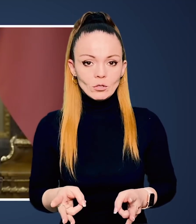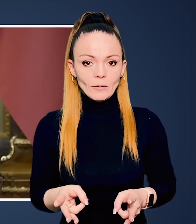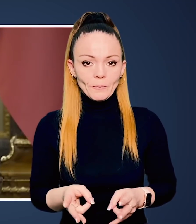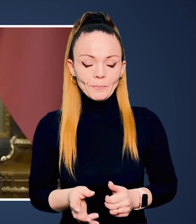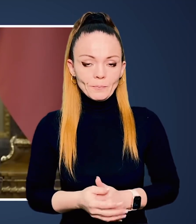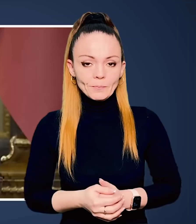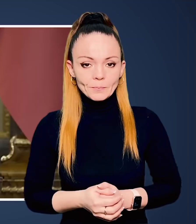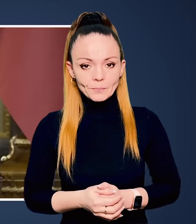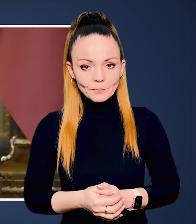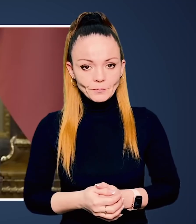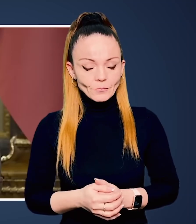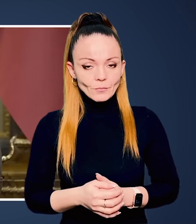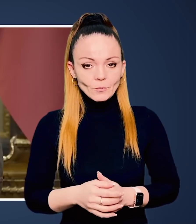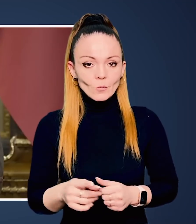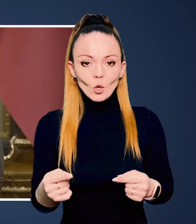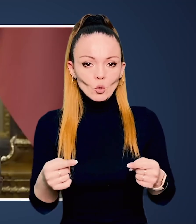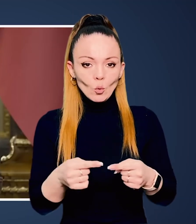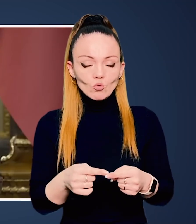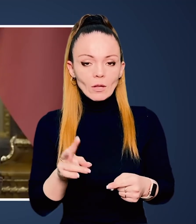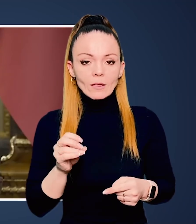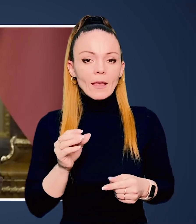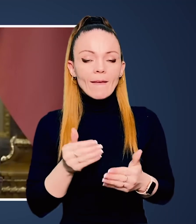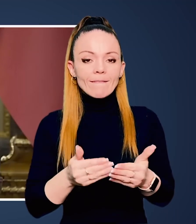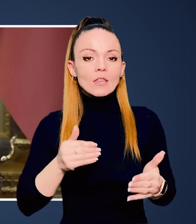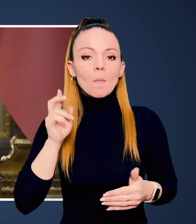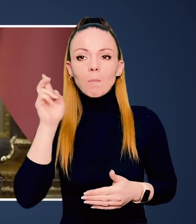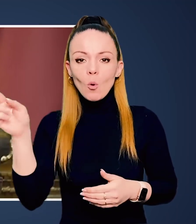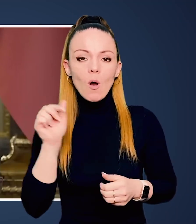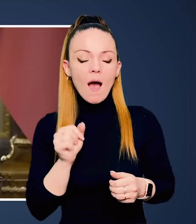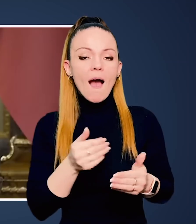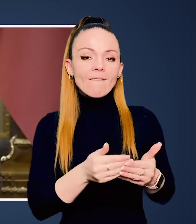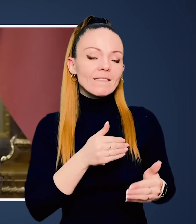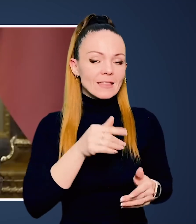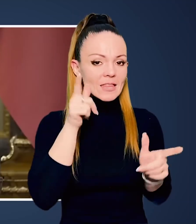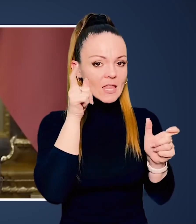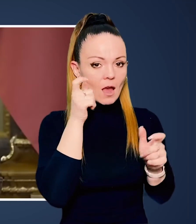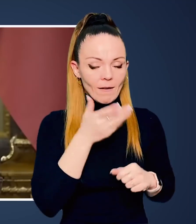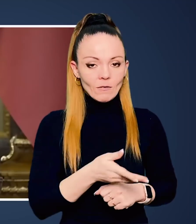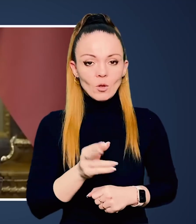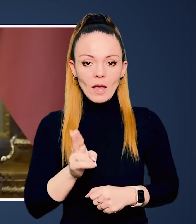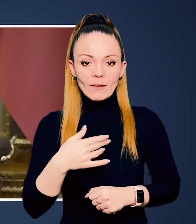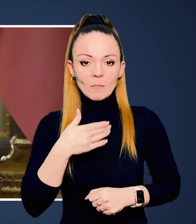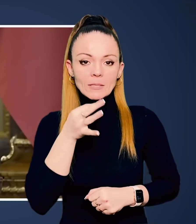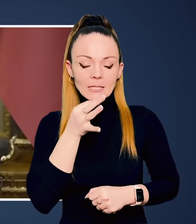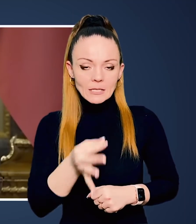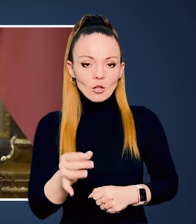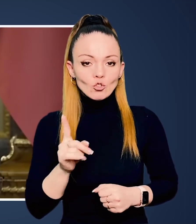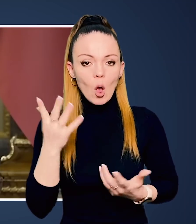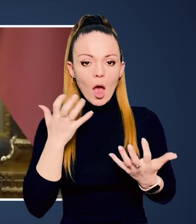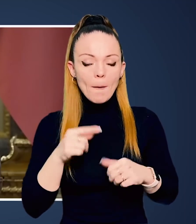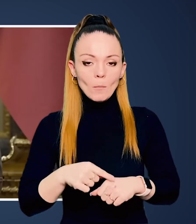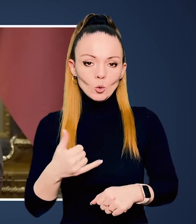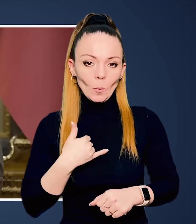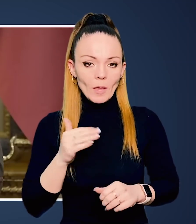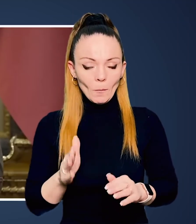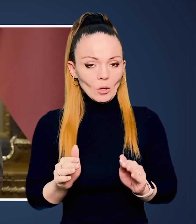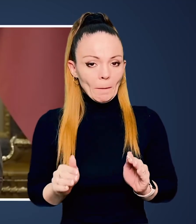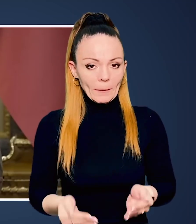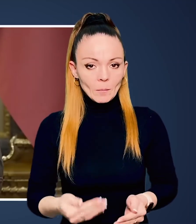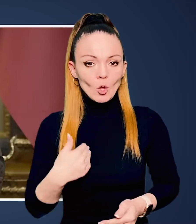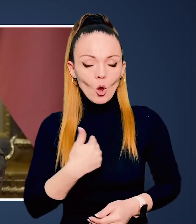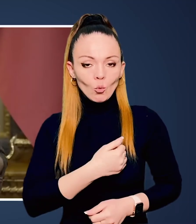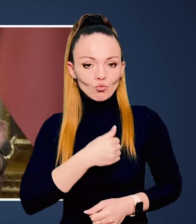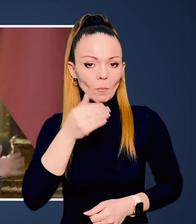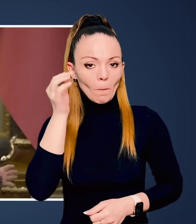трагічне. Щось точно не від Бога, від д'явола. Але, як я вам сказав, що емоцій у мене буде мінімум. Я